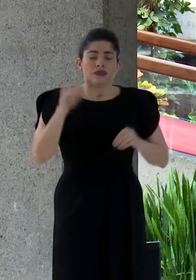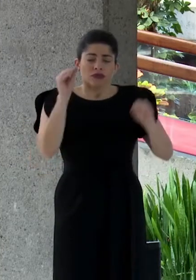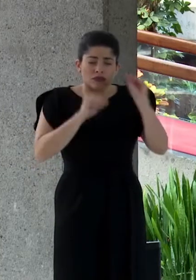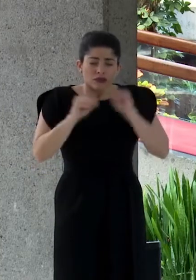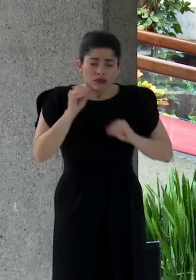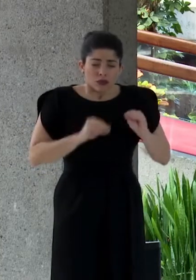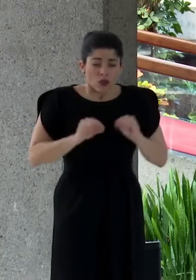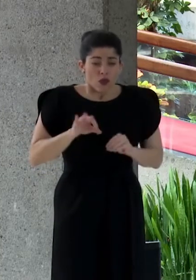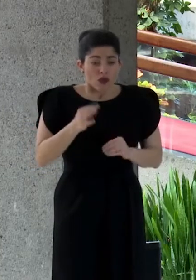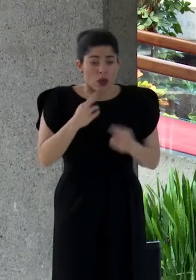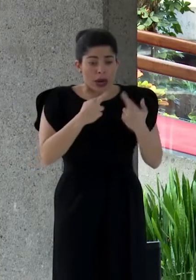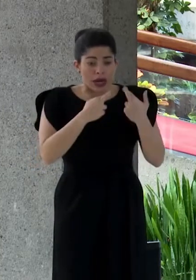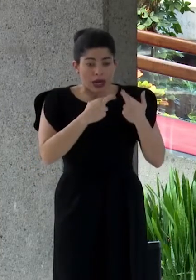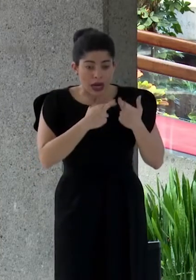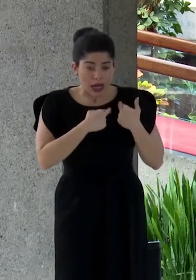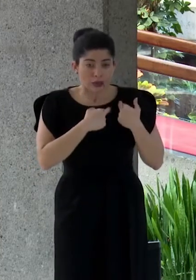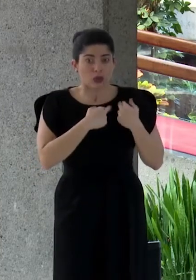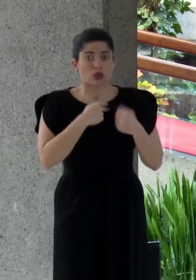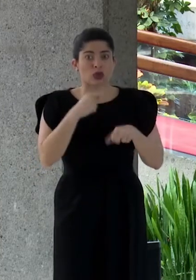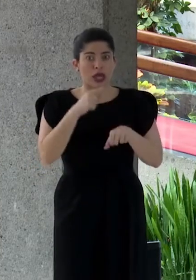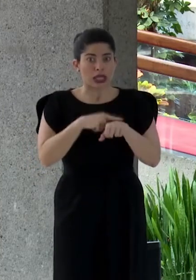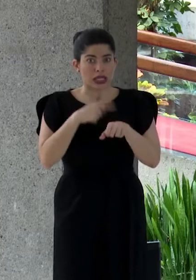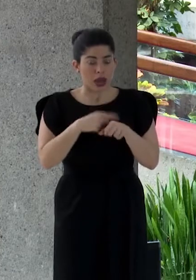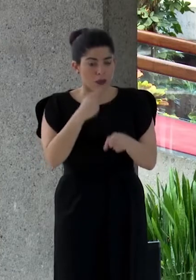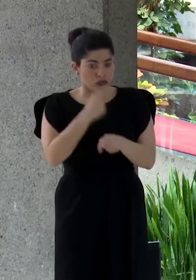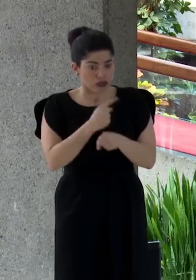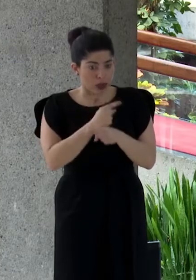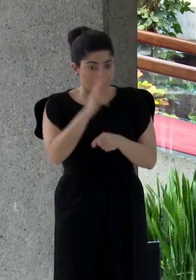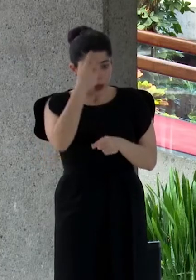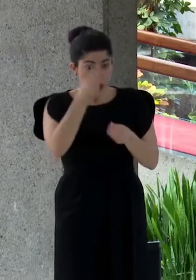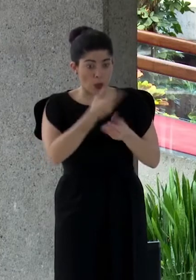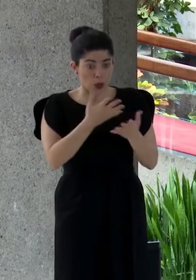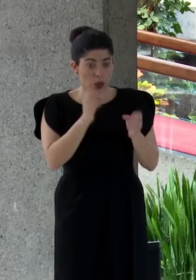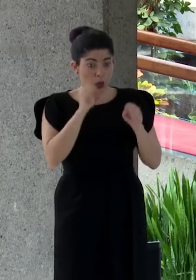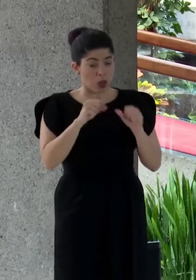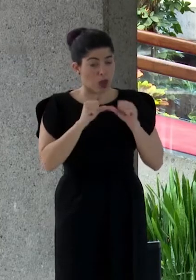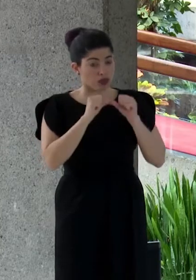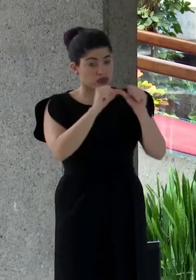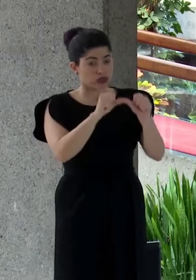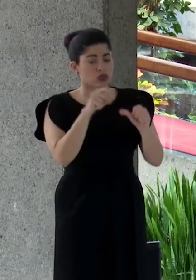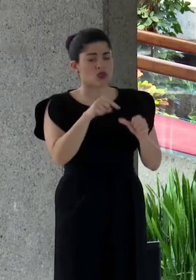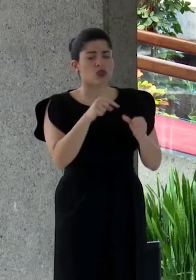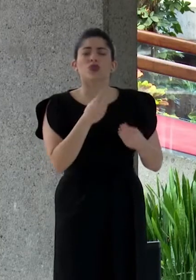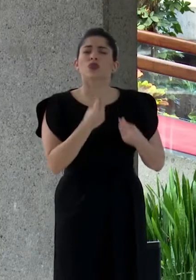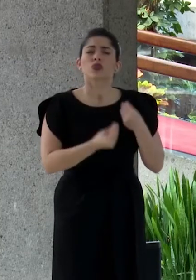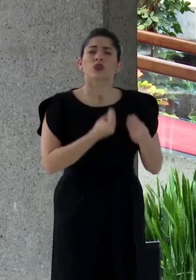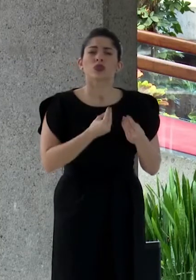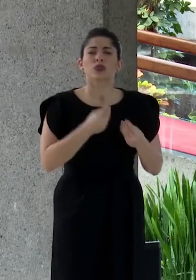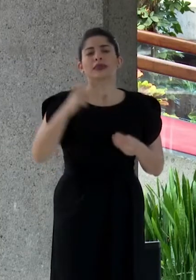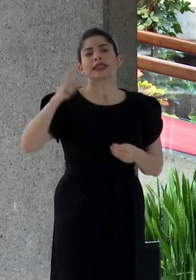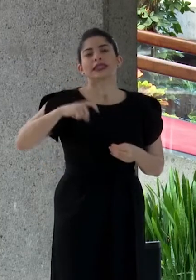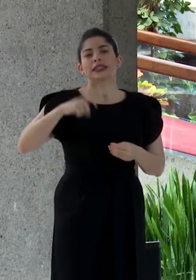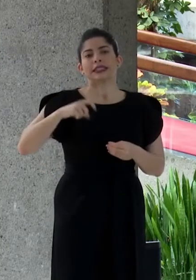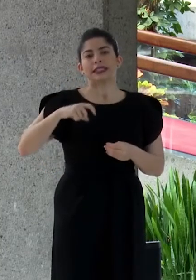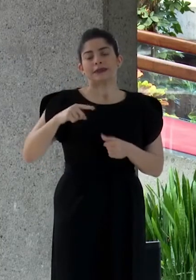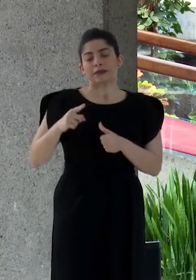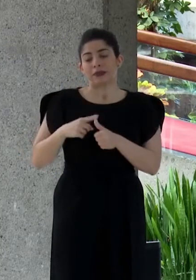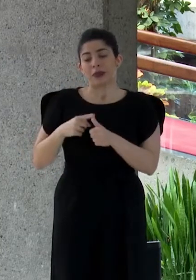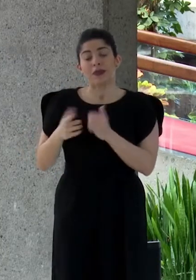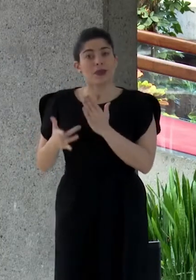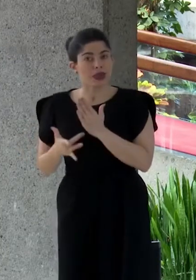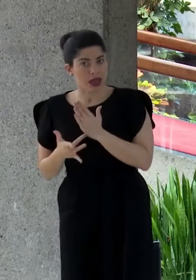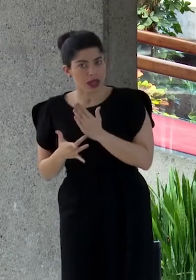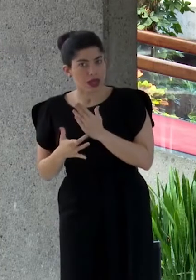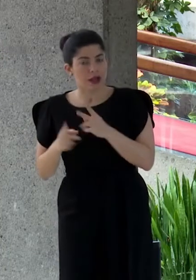responsable y oportuna de políticas públicas sostenibles pasan necesariamente por la técnica,